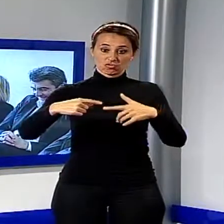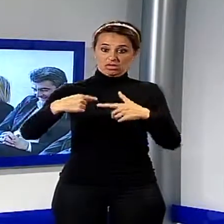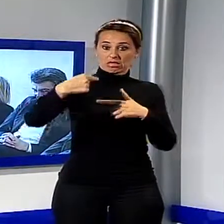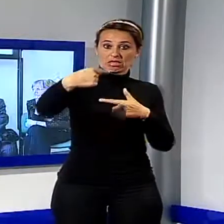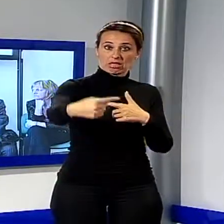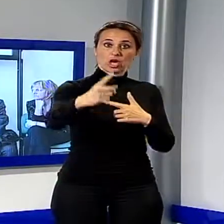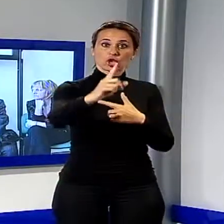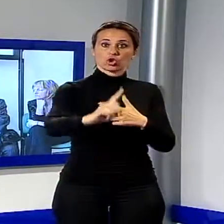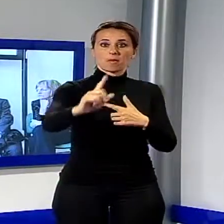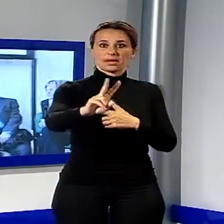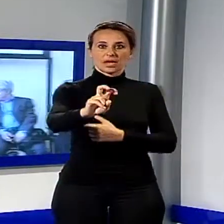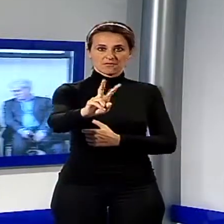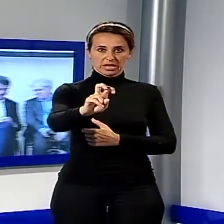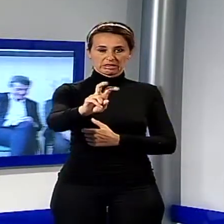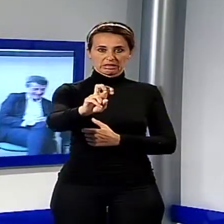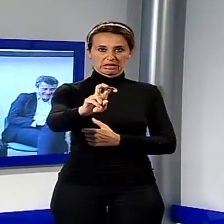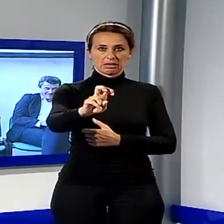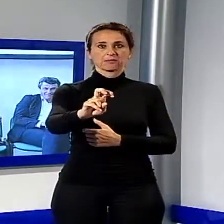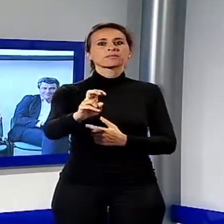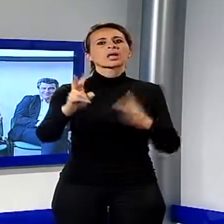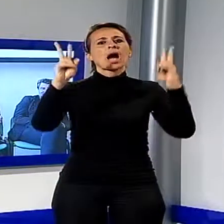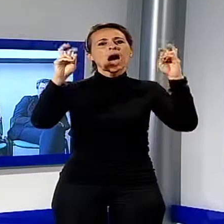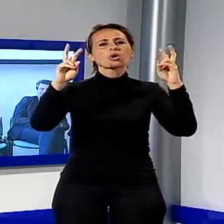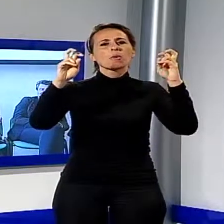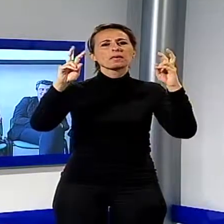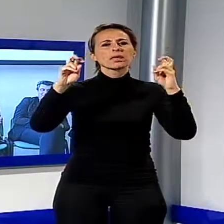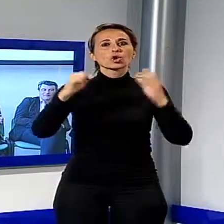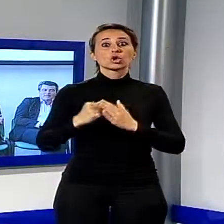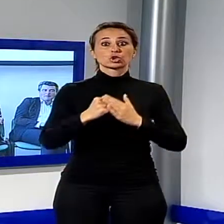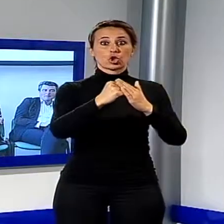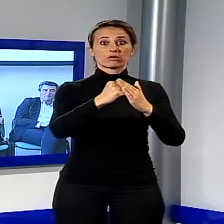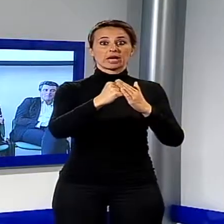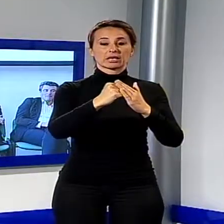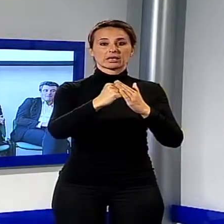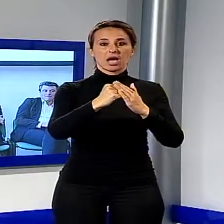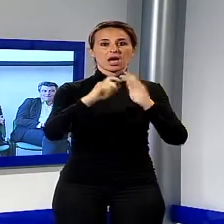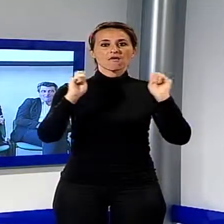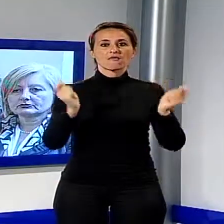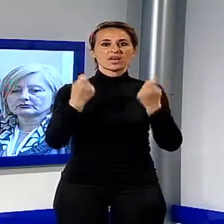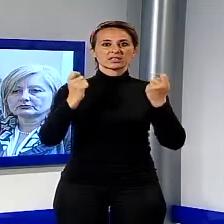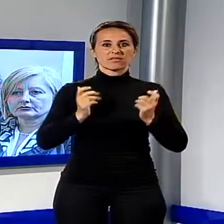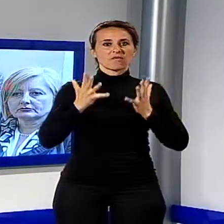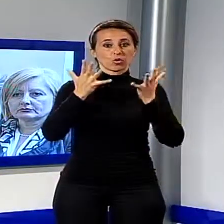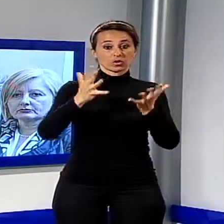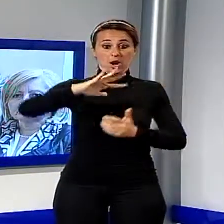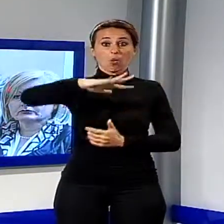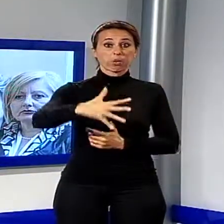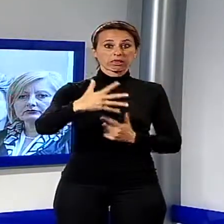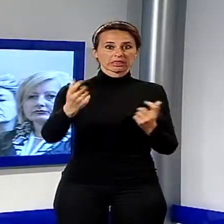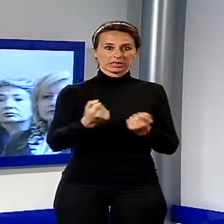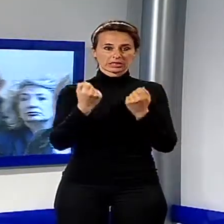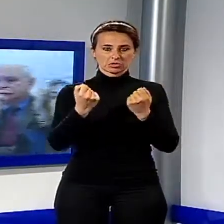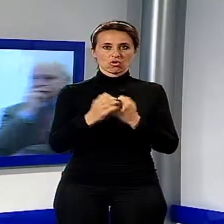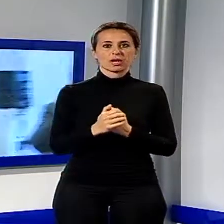tingersi dei colori della solidarietà con la quinta edizione del Festival del Volontariato. L'evento, organizzato dal Centro